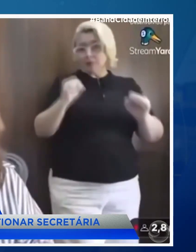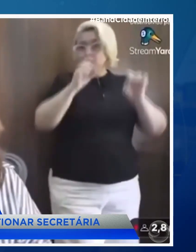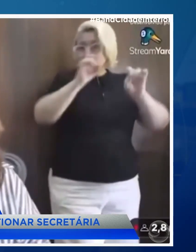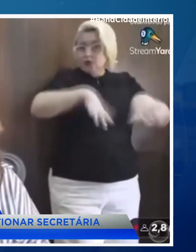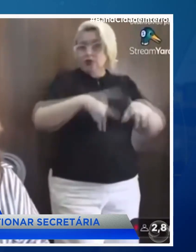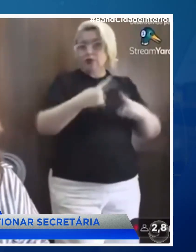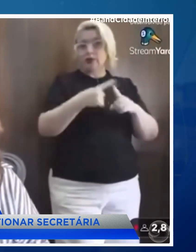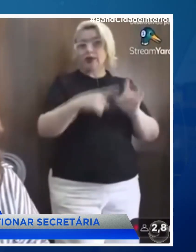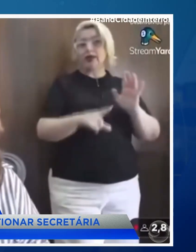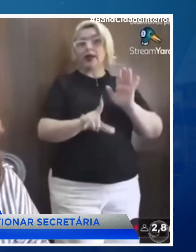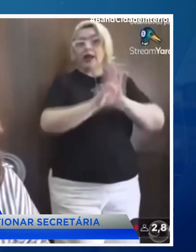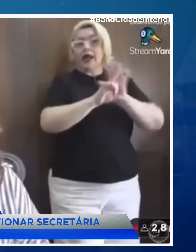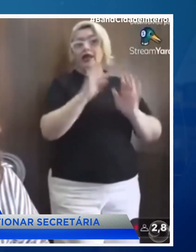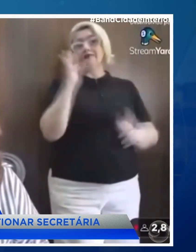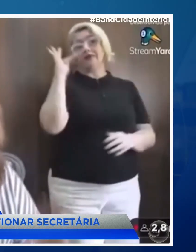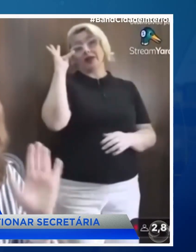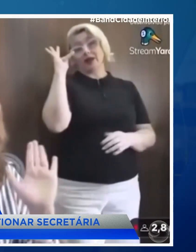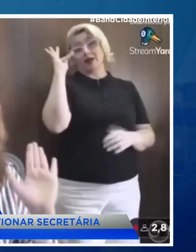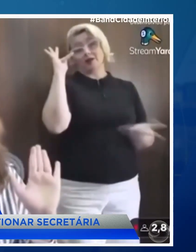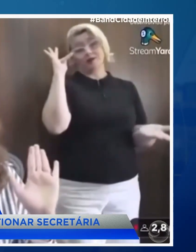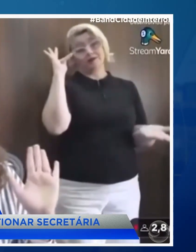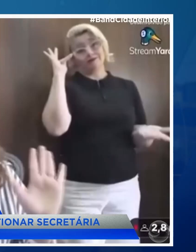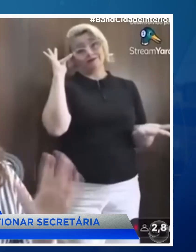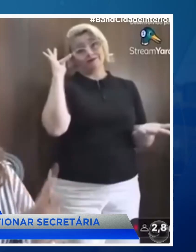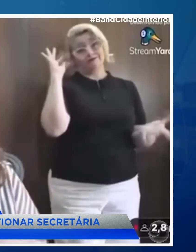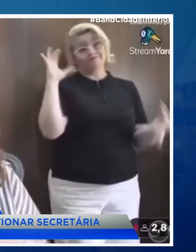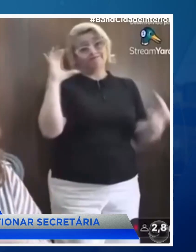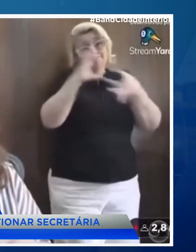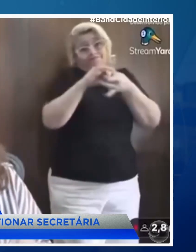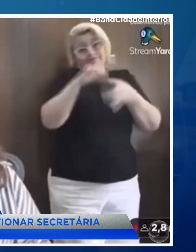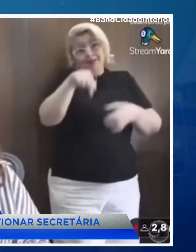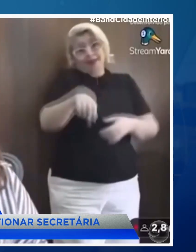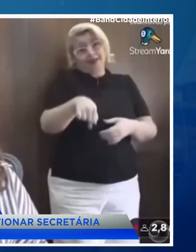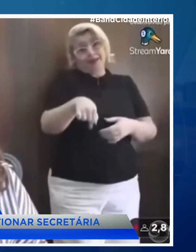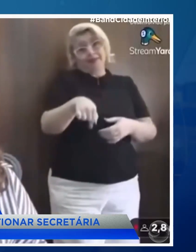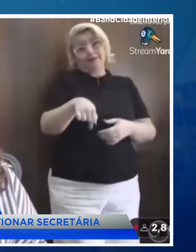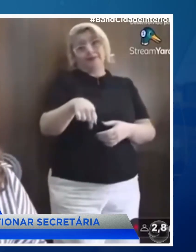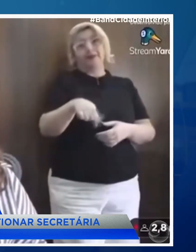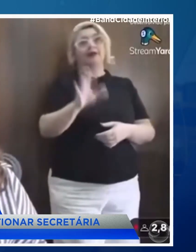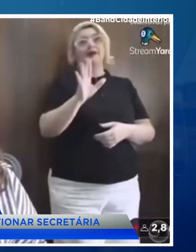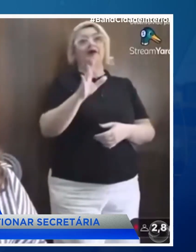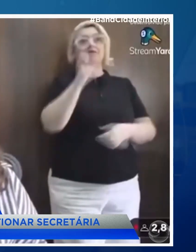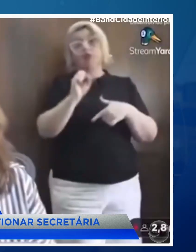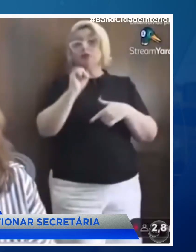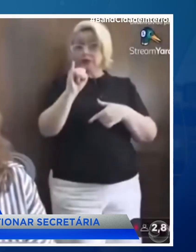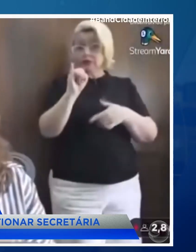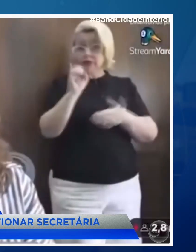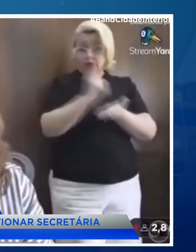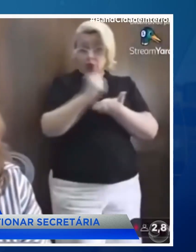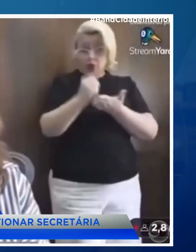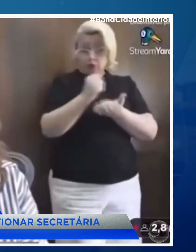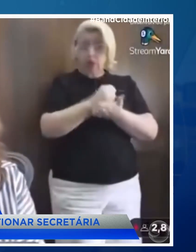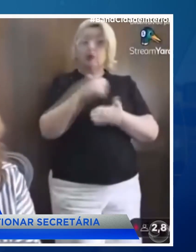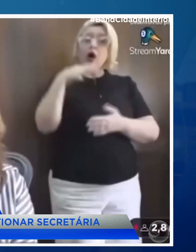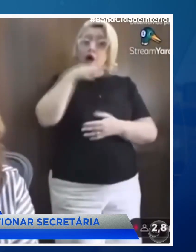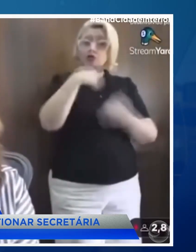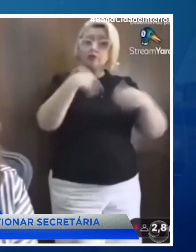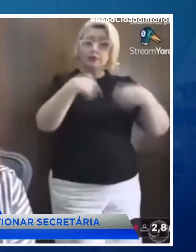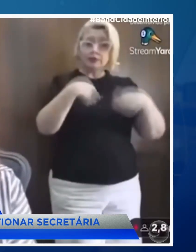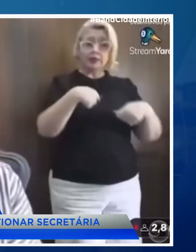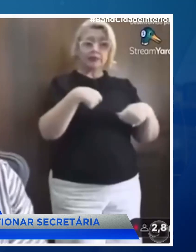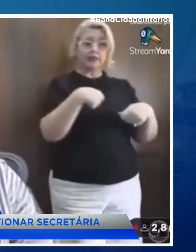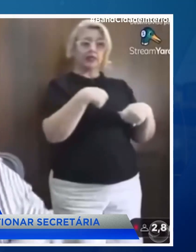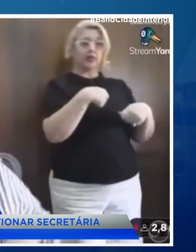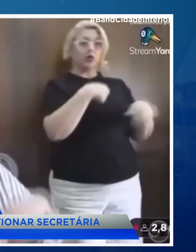da consolidação das leis trabalhistas CLT, que determinam um período de 30 dias até o desligamento final e que, sendo